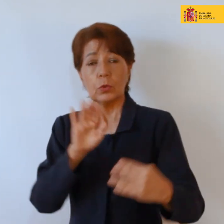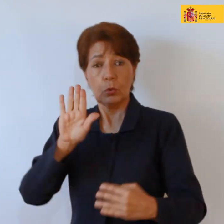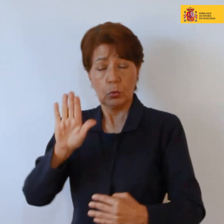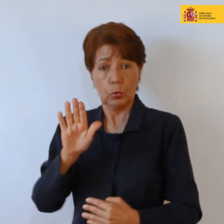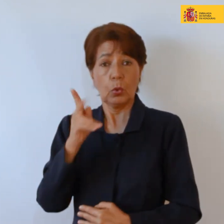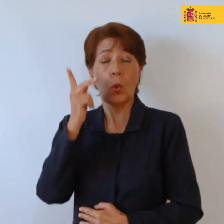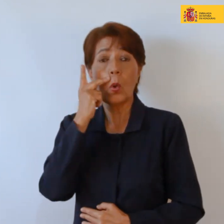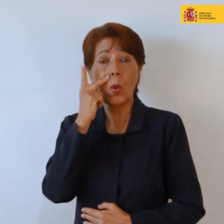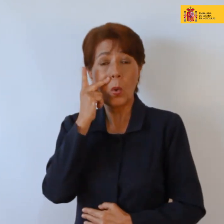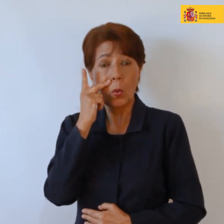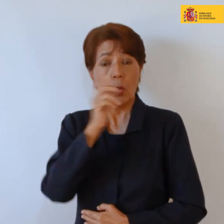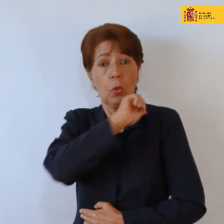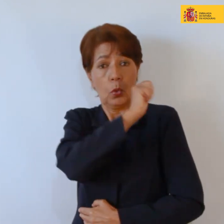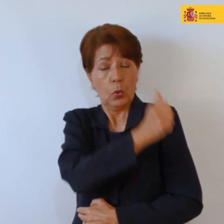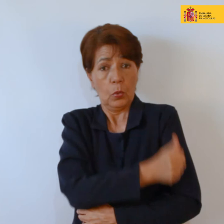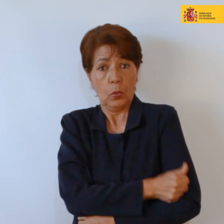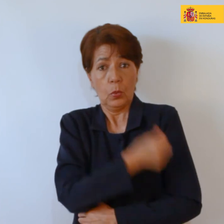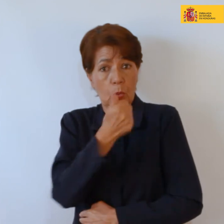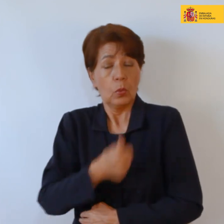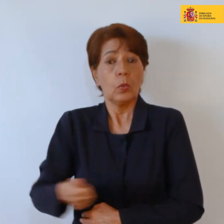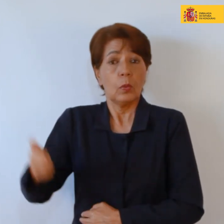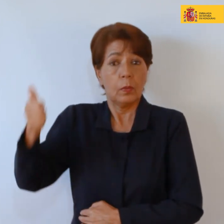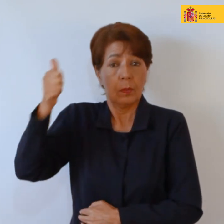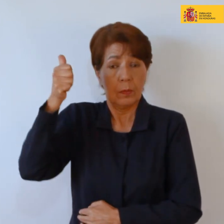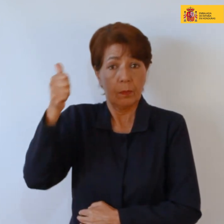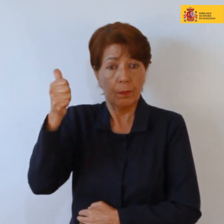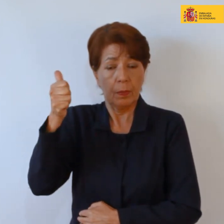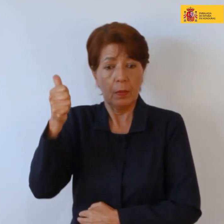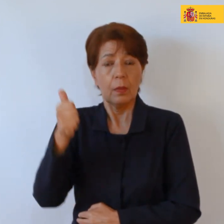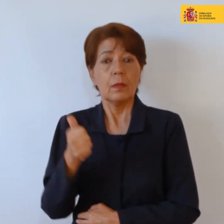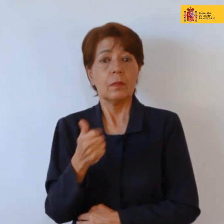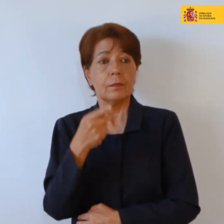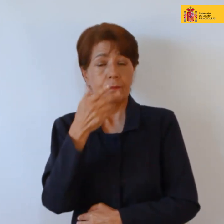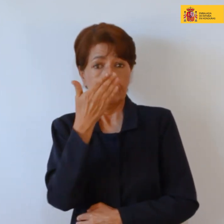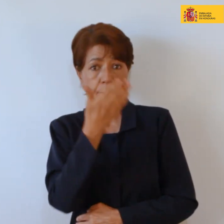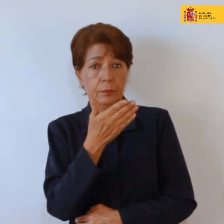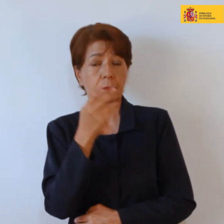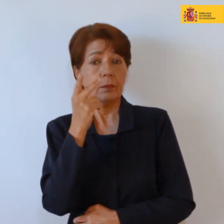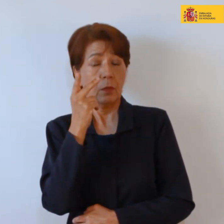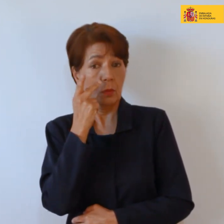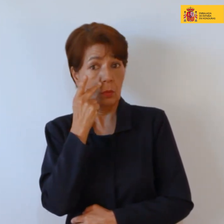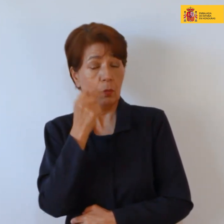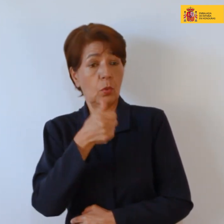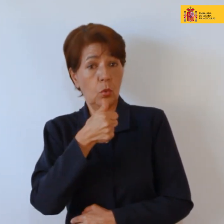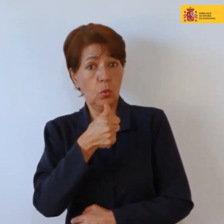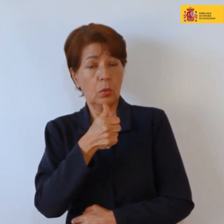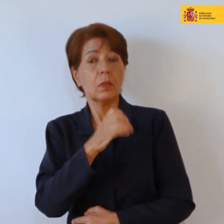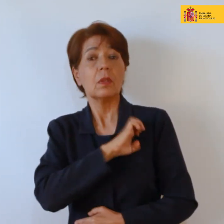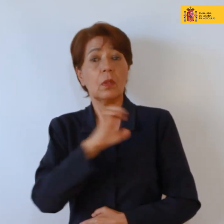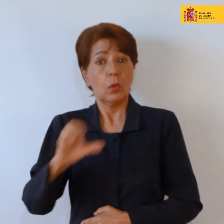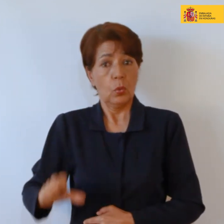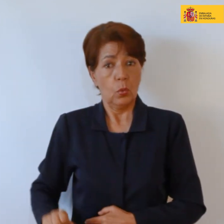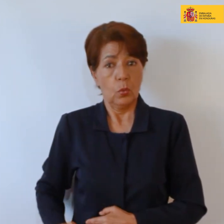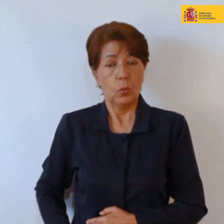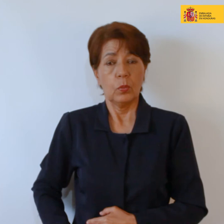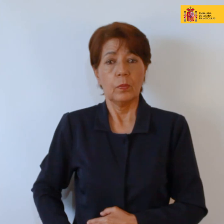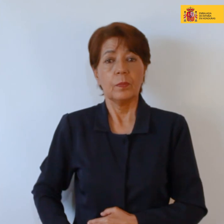que fue Asisil Khan Nachan primero eso encontrado su padre era gobernante de El Salvador y entonces